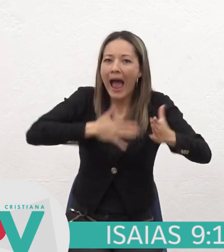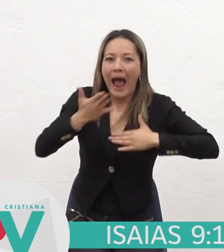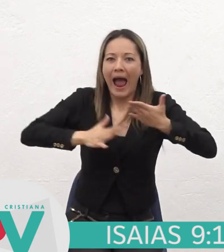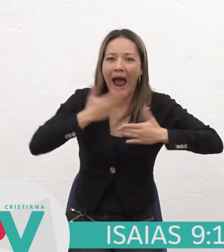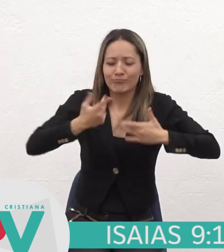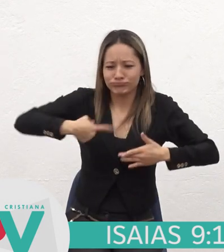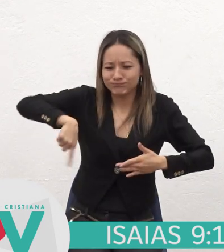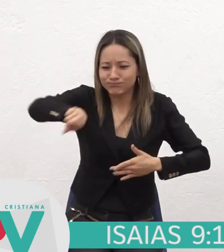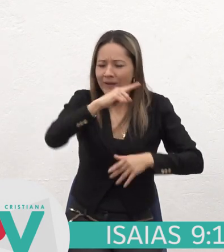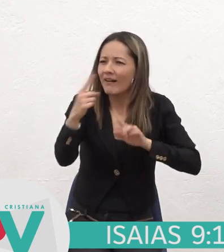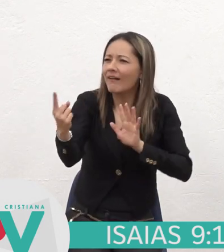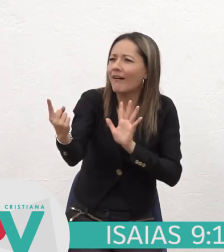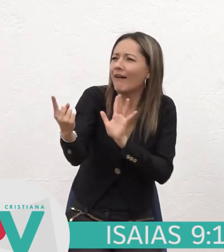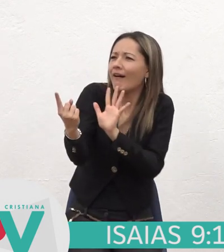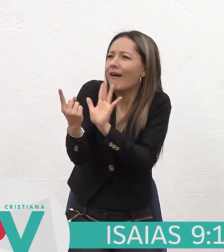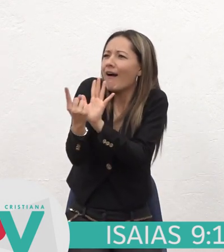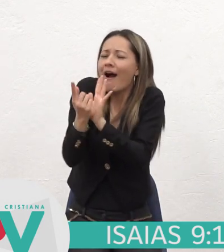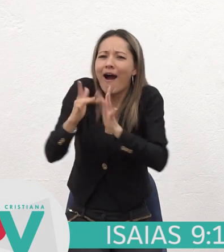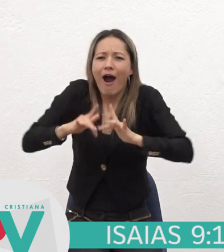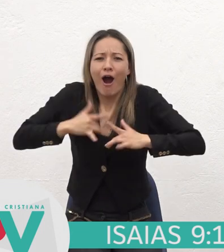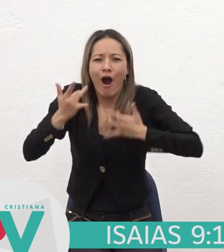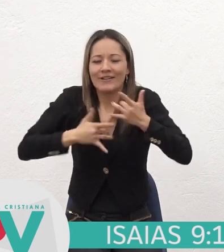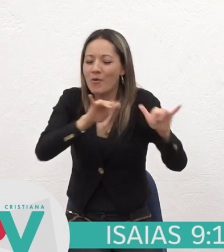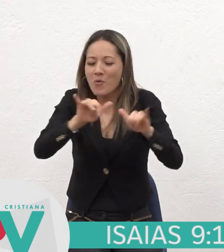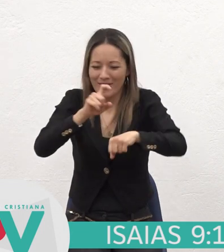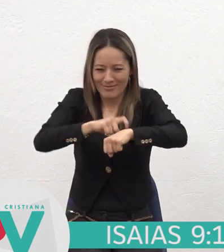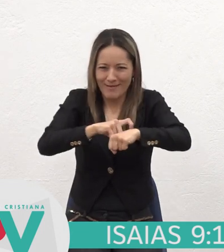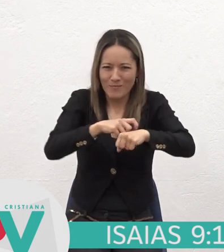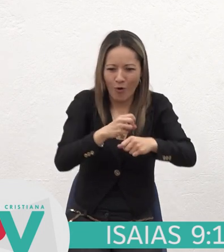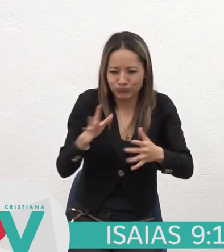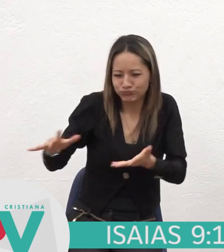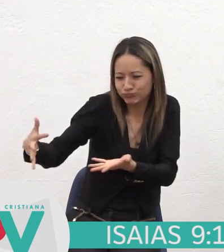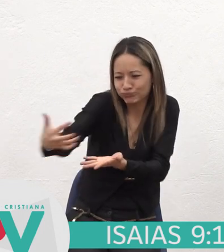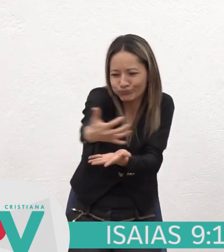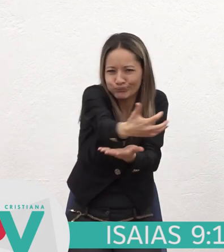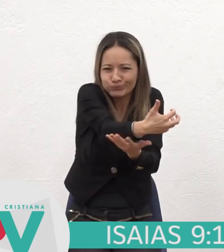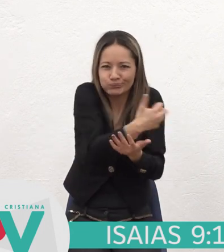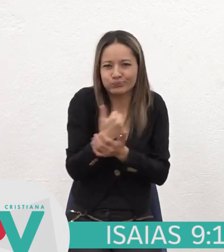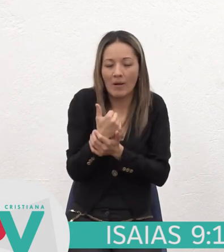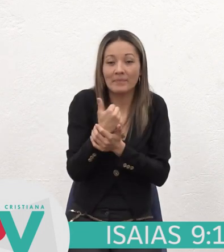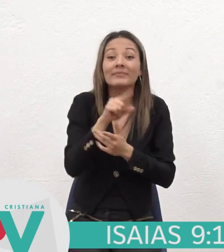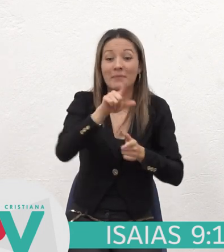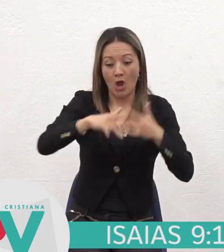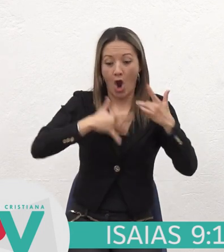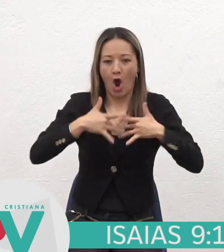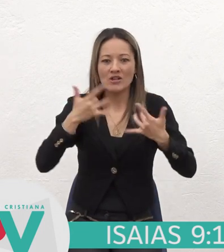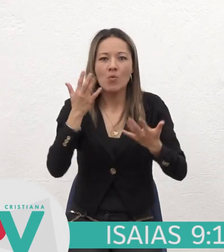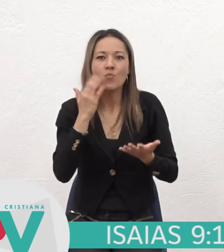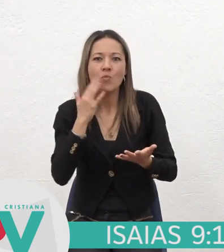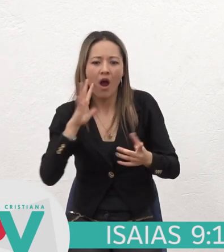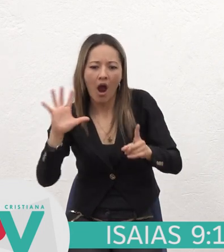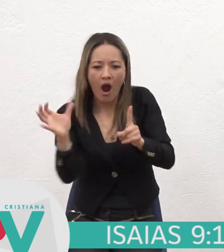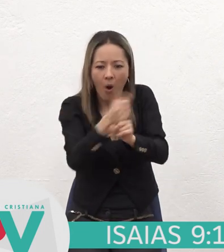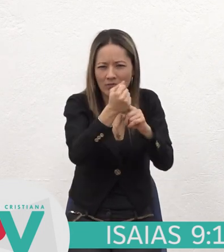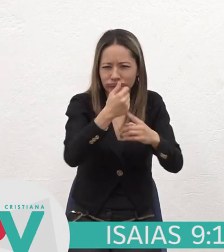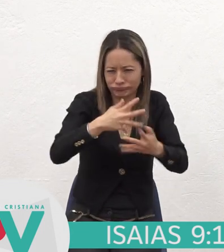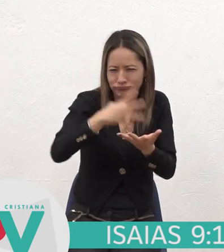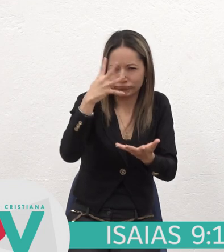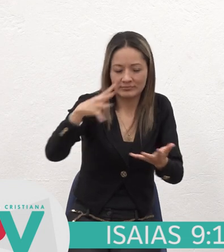ti Como se alegran En la ciega Como se gozan Cuando reparten Despojos Porque tú Quebraste su pesado Yugo Y la vara De su